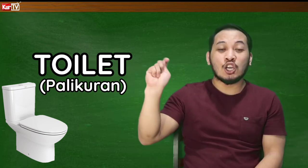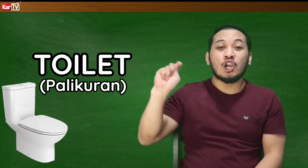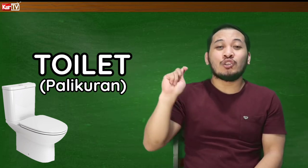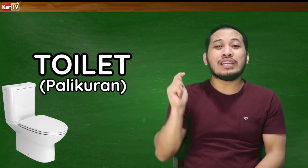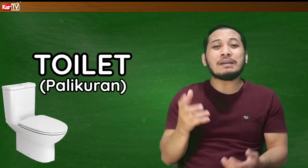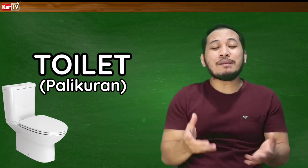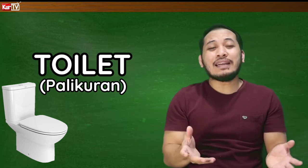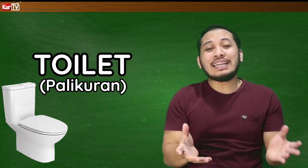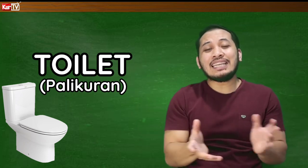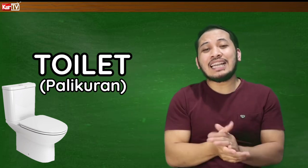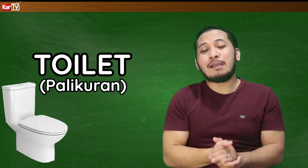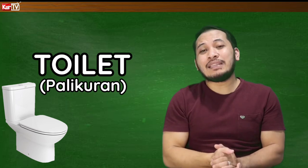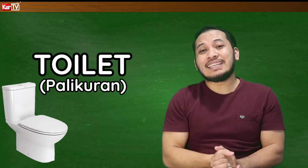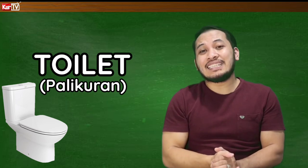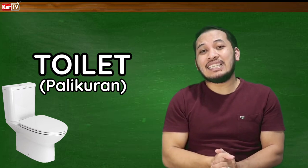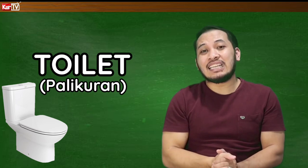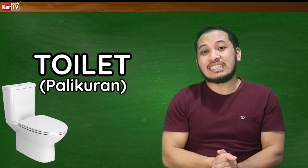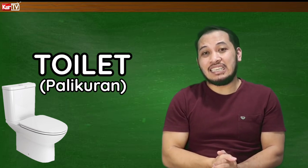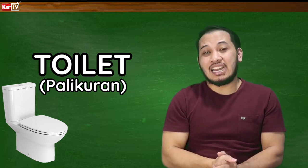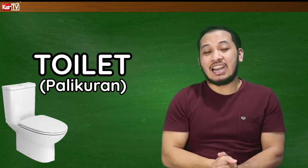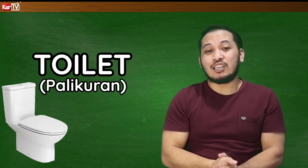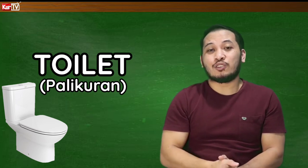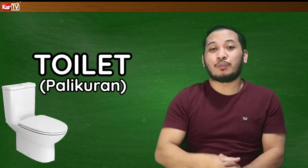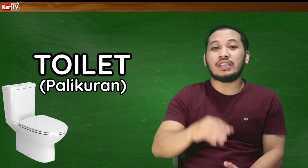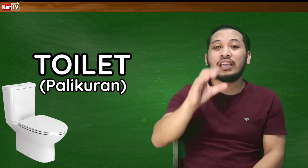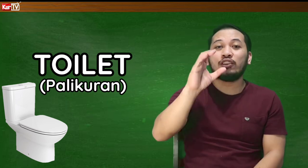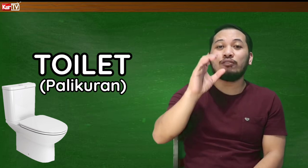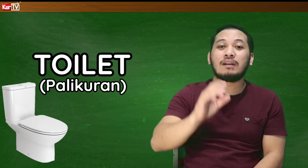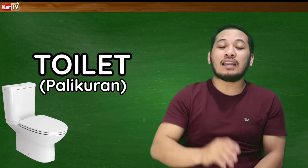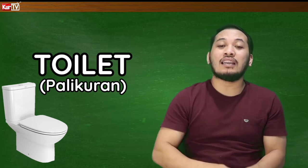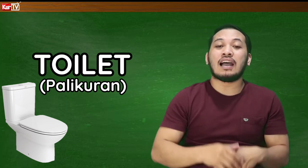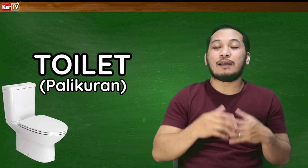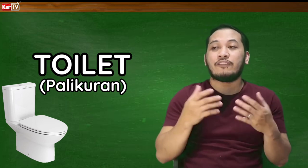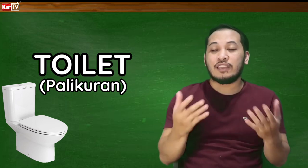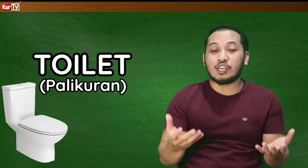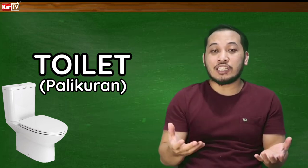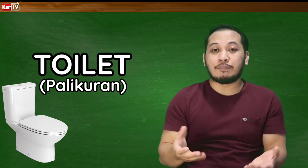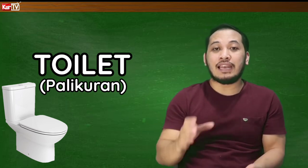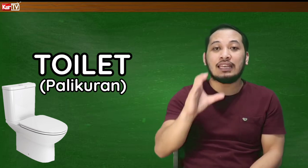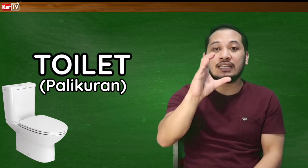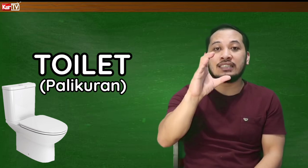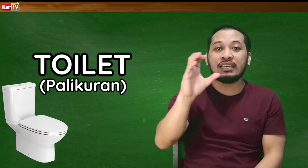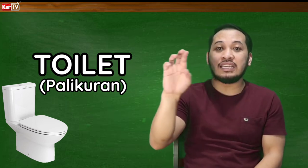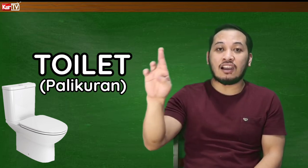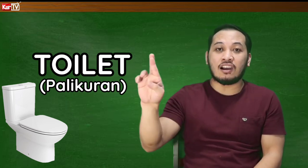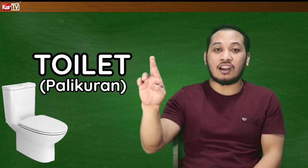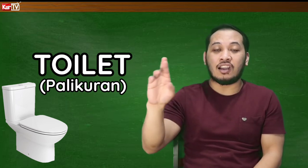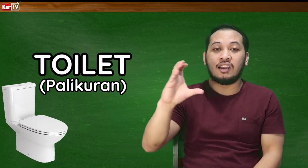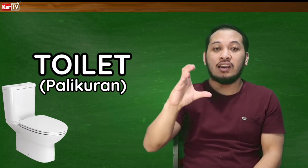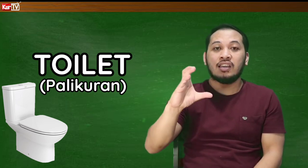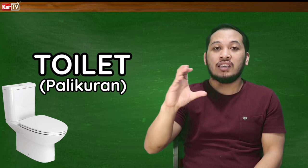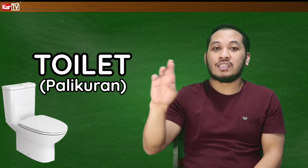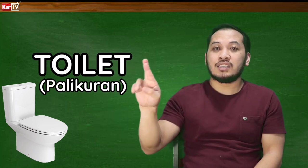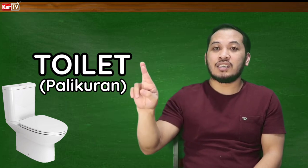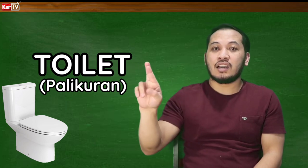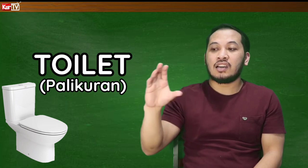Yung iba naman, ang ginagamit kasi nila CR. So, pwede kayong mag-fingerspell ng CR. CR,